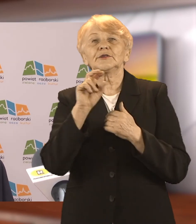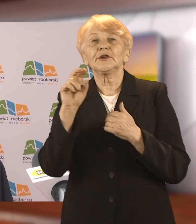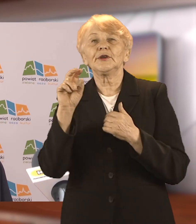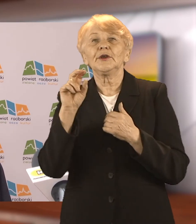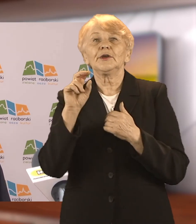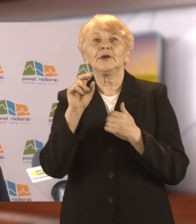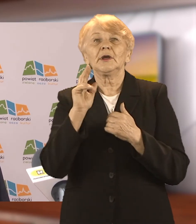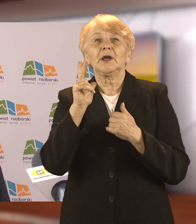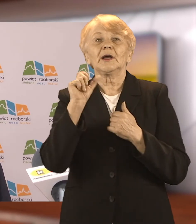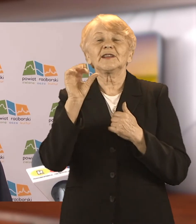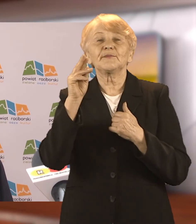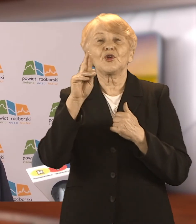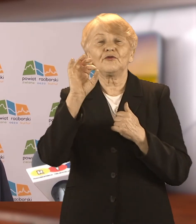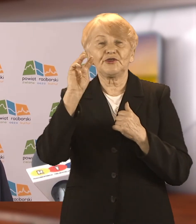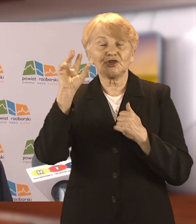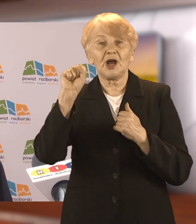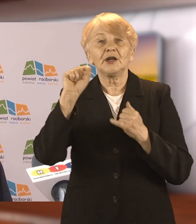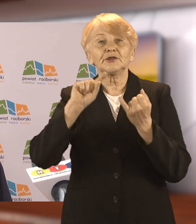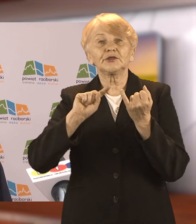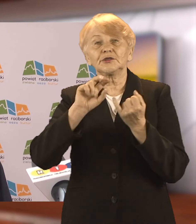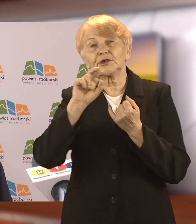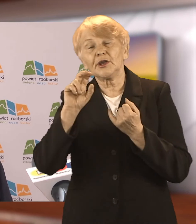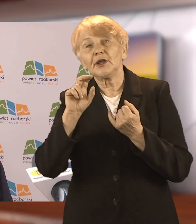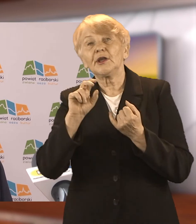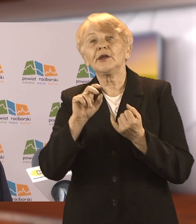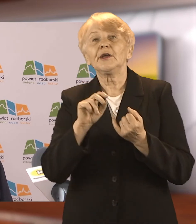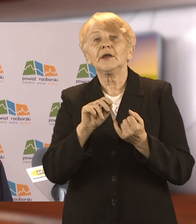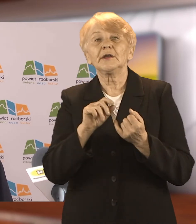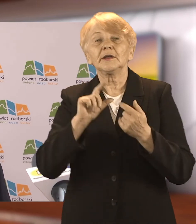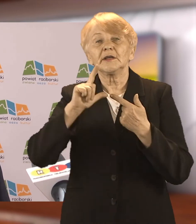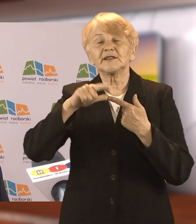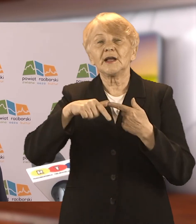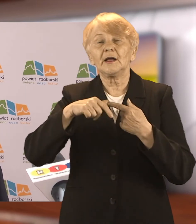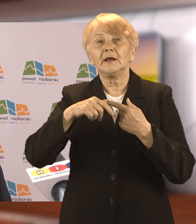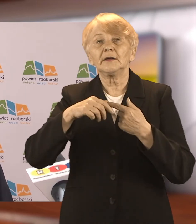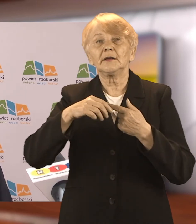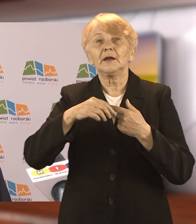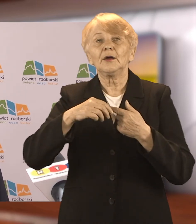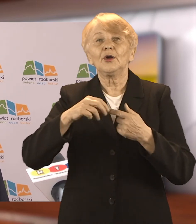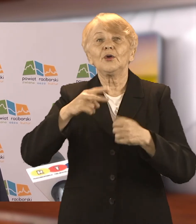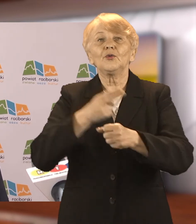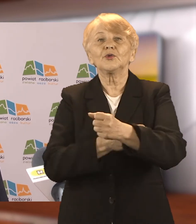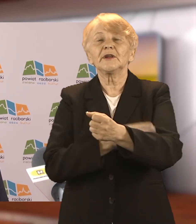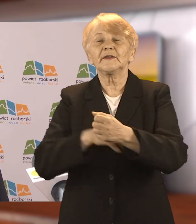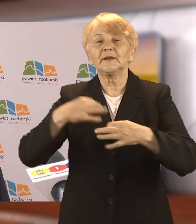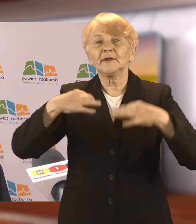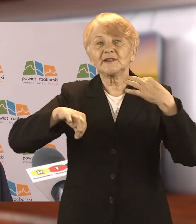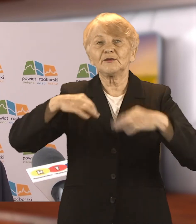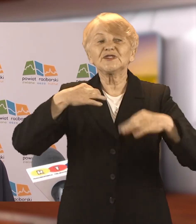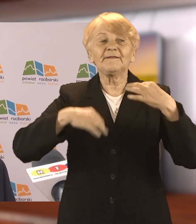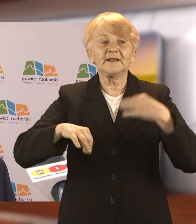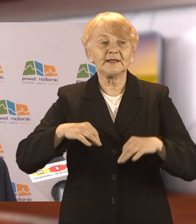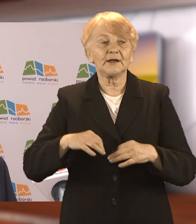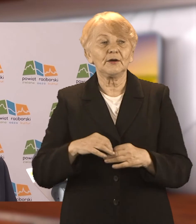Długosza. Przypomnę, że szczepienia będą od 15 do 21. Oczywiście zdeterminowane to jest liczbą